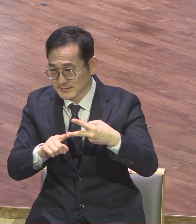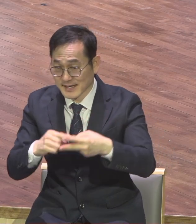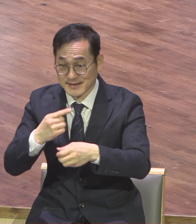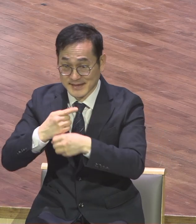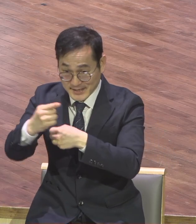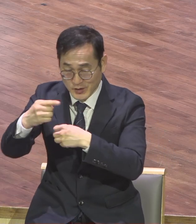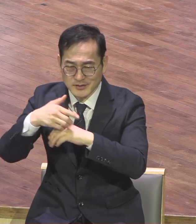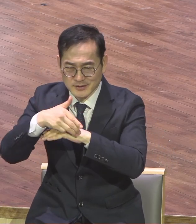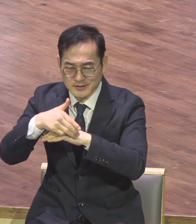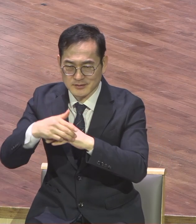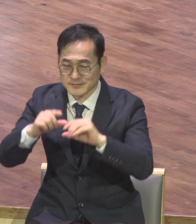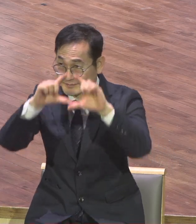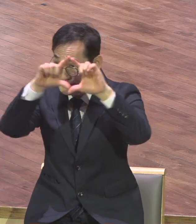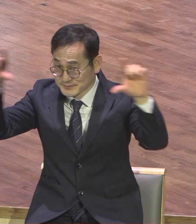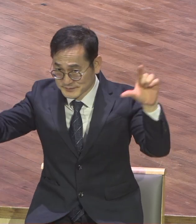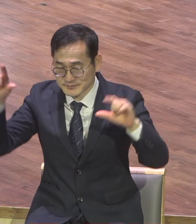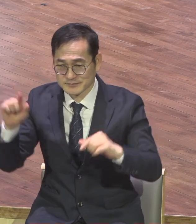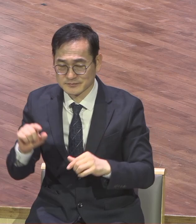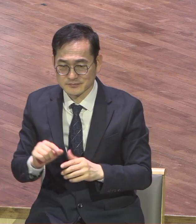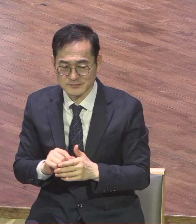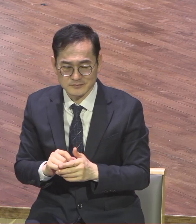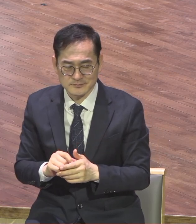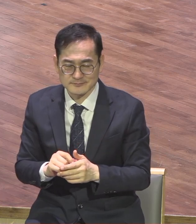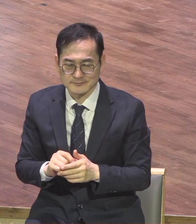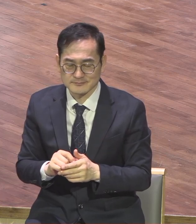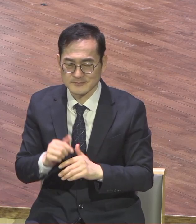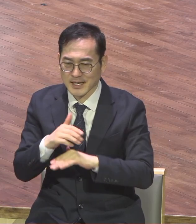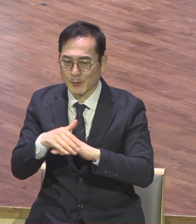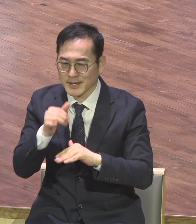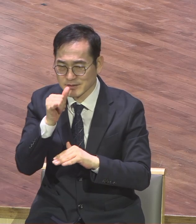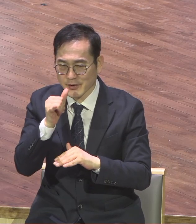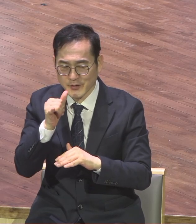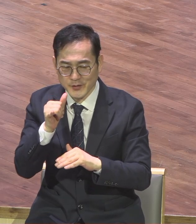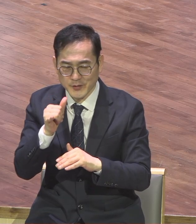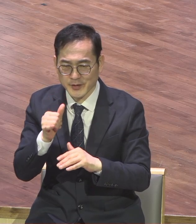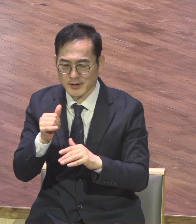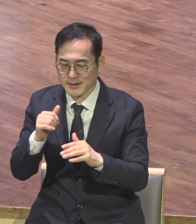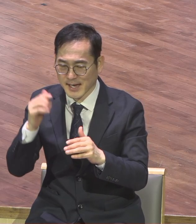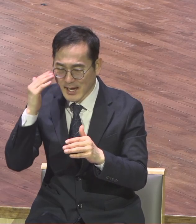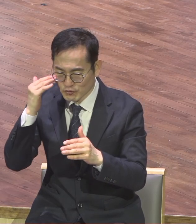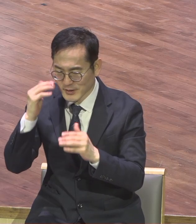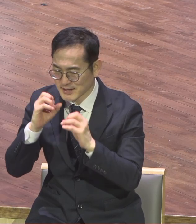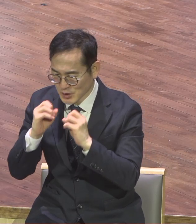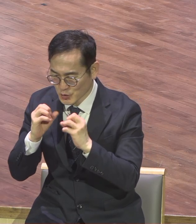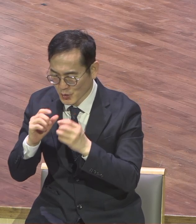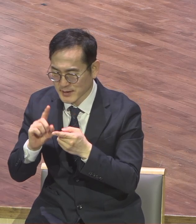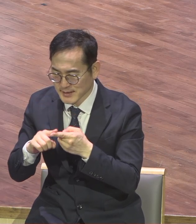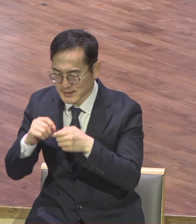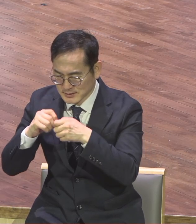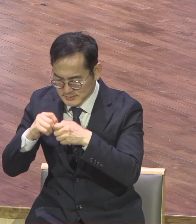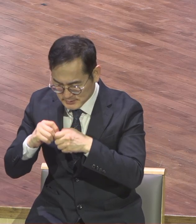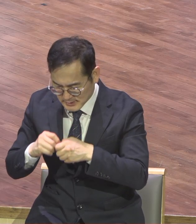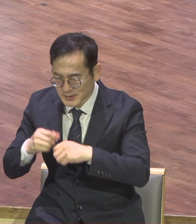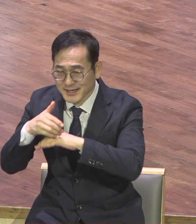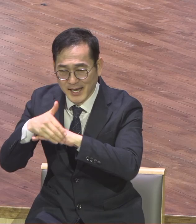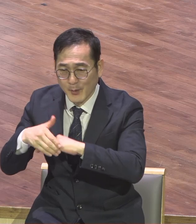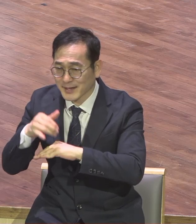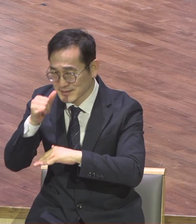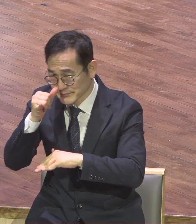지금 교육자실과 당일을 중심으로 국내 전도에 대한 구체적 프레인을 세우고 있습니다 국내는 지역